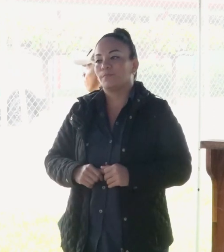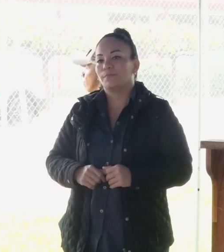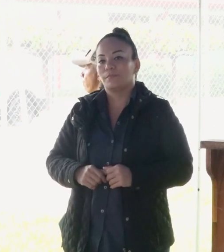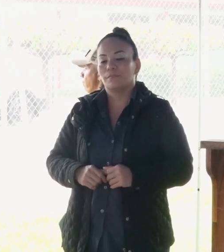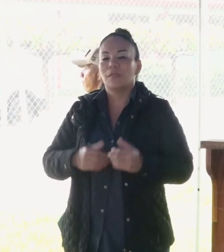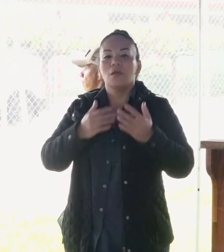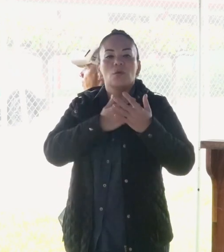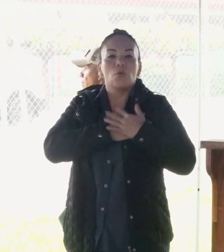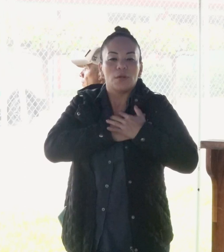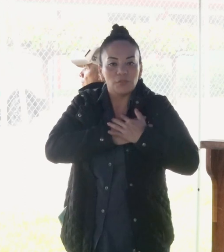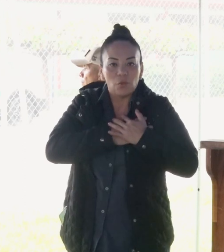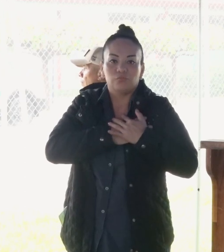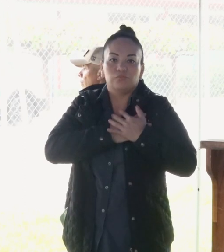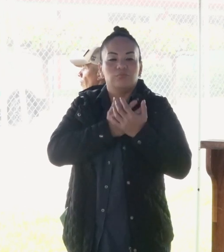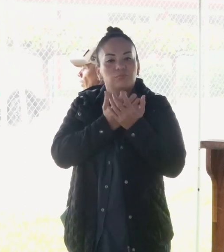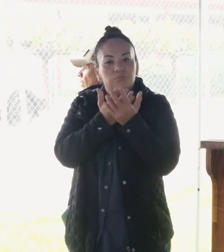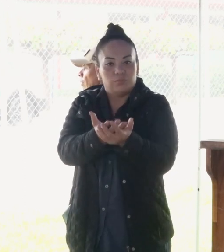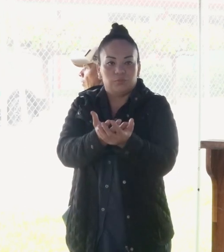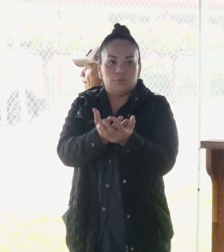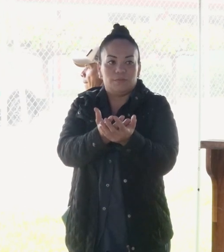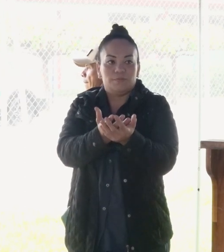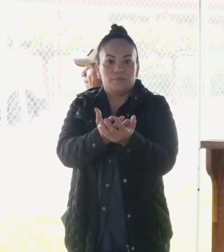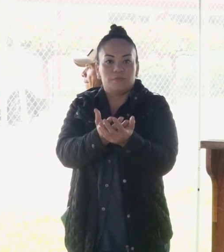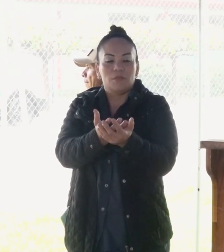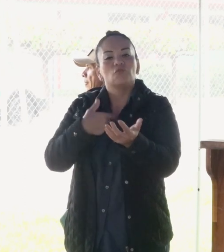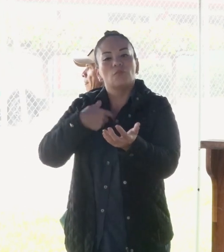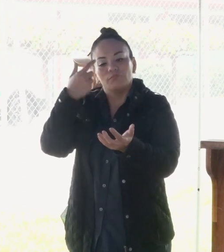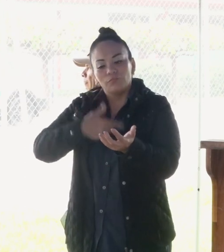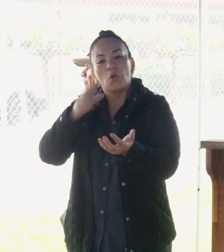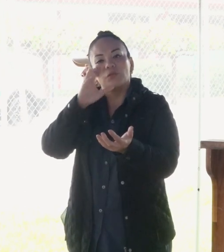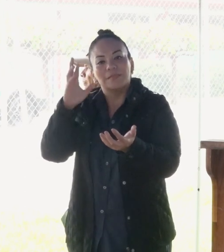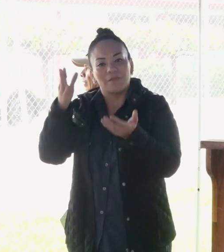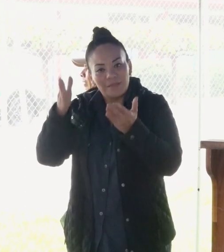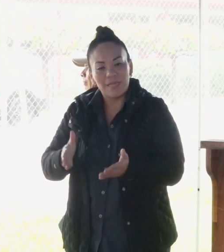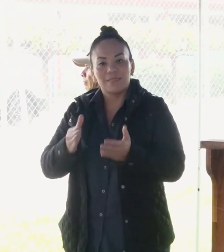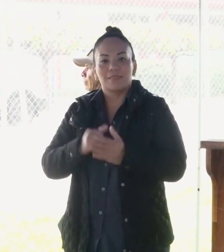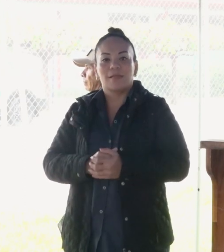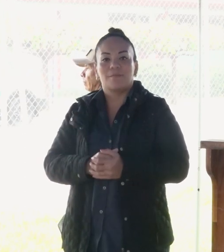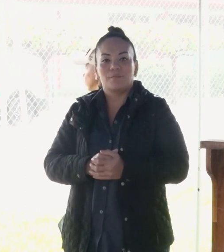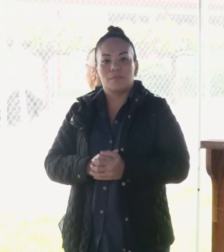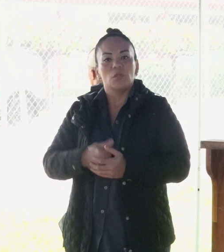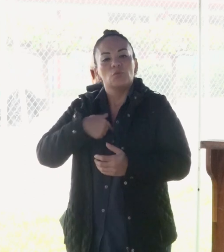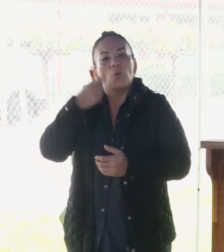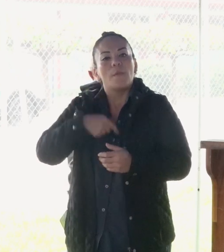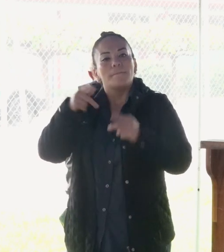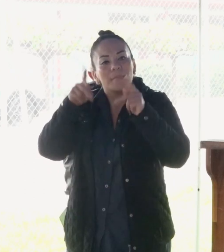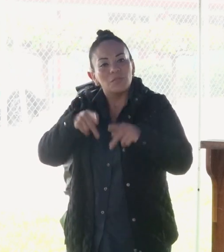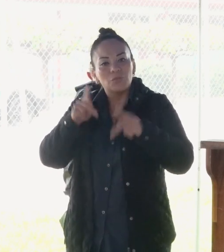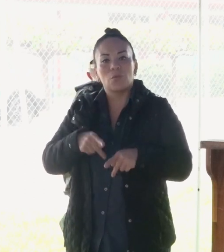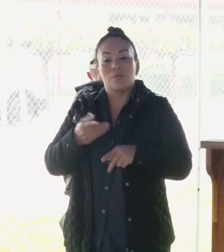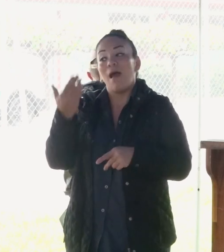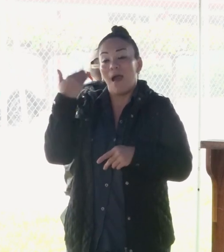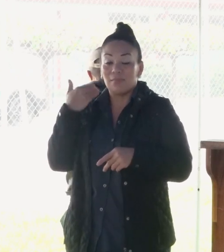el corazón en la mano, como costarricense, como una persona que tuvo